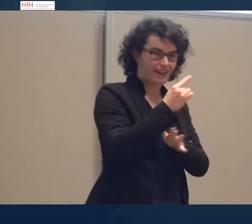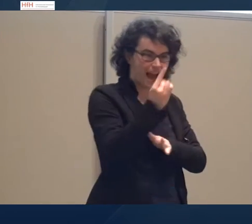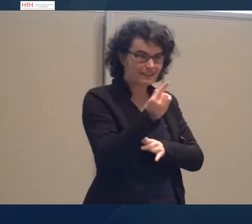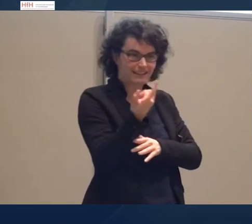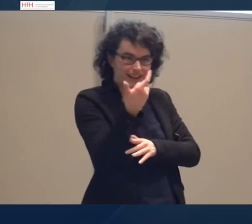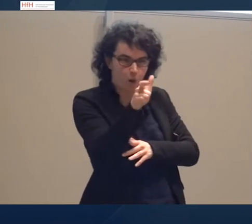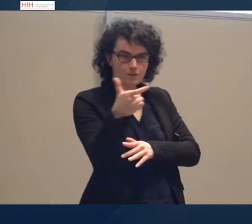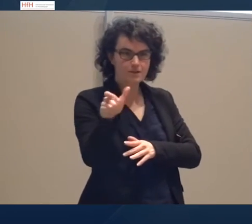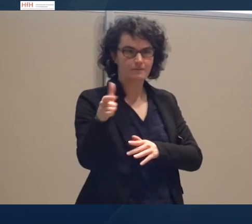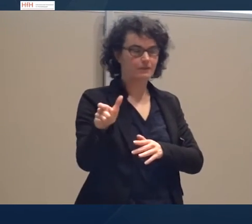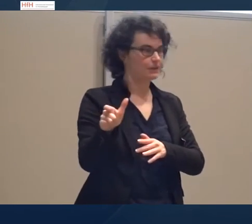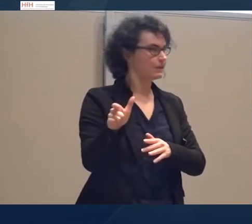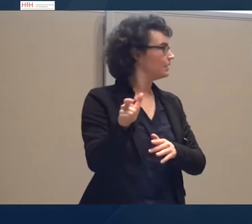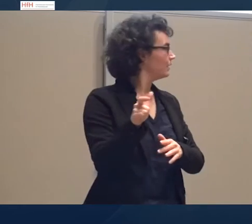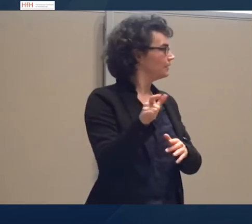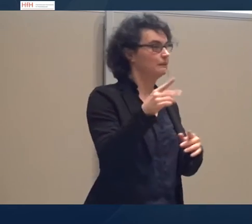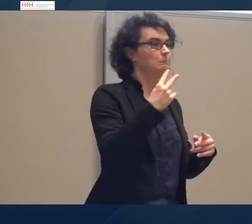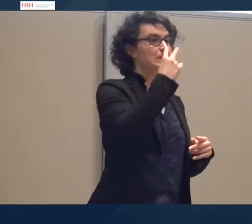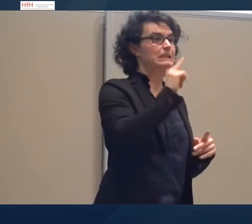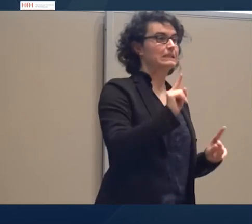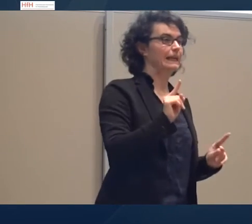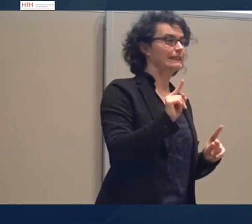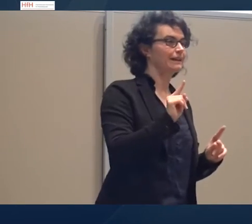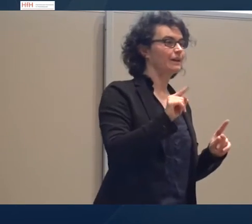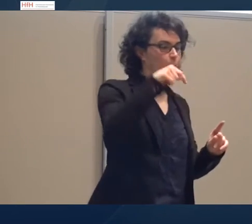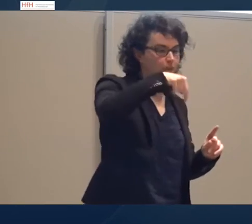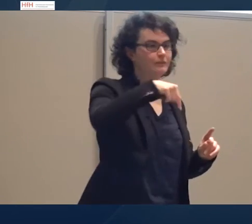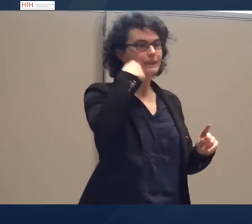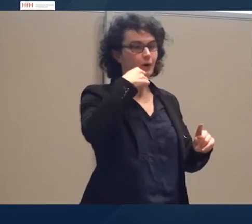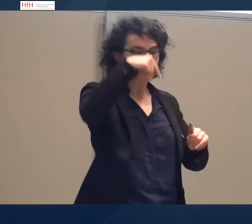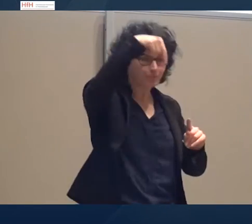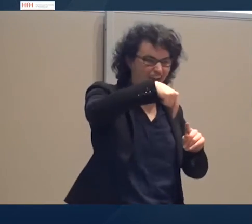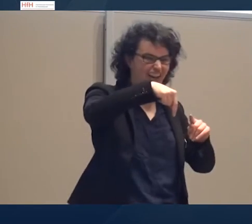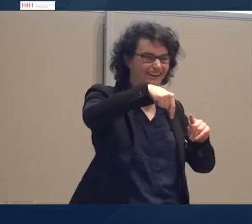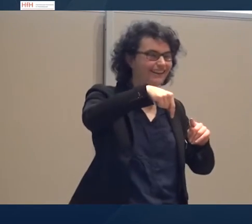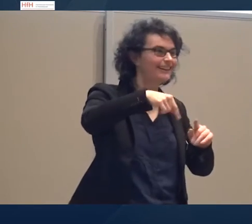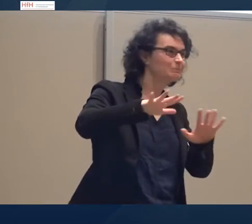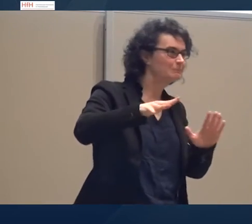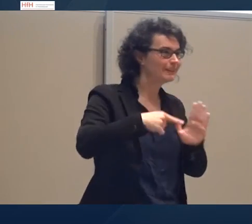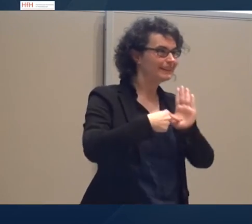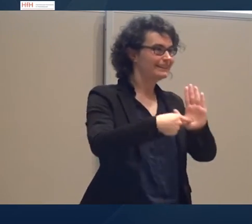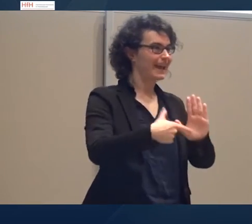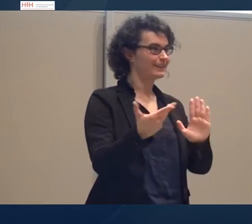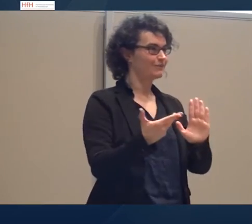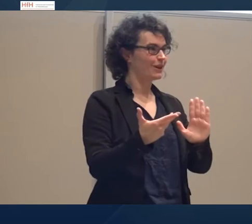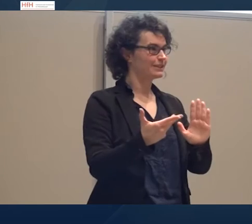Ich habe hier wieder, Sie sehen hier nicht den einen roten Teil, und das soll zeigen, dass das betrifft da weissbereit.